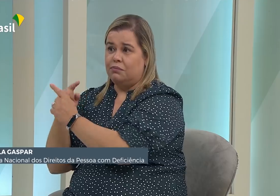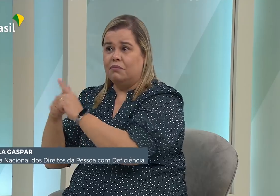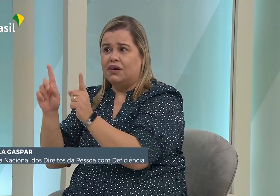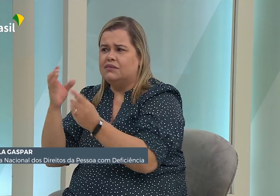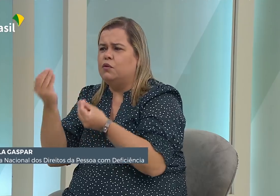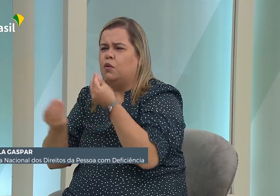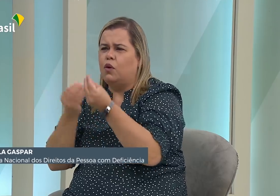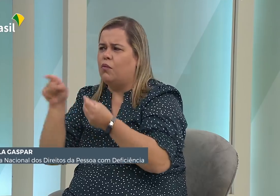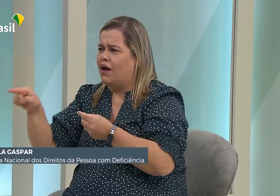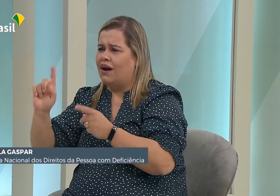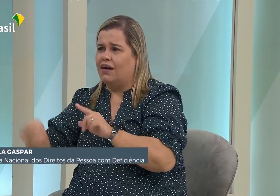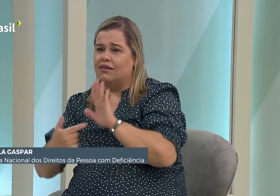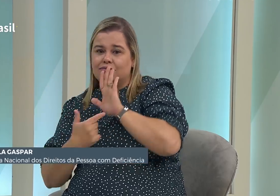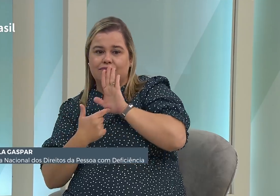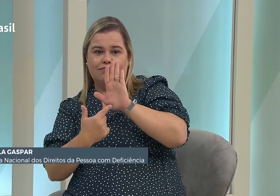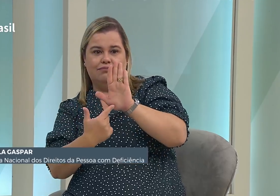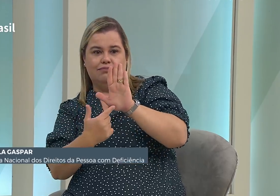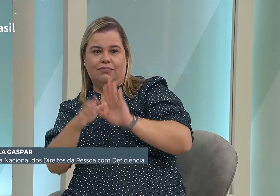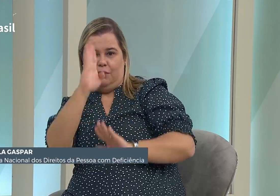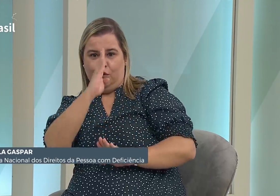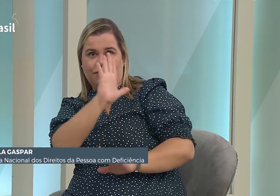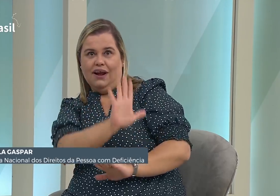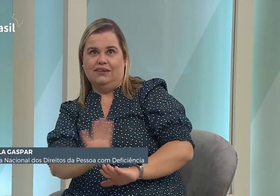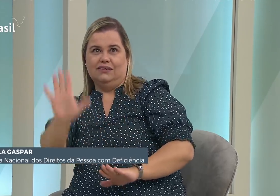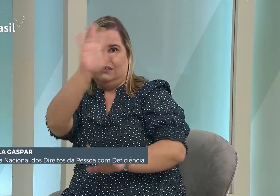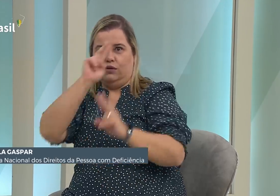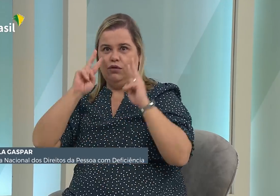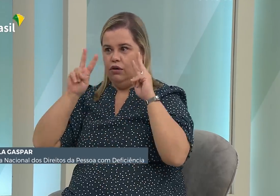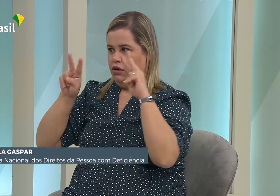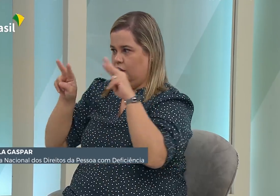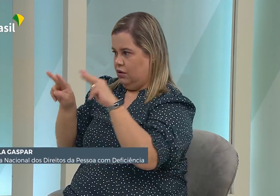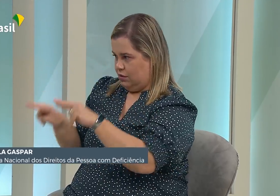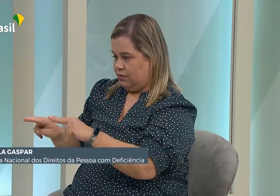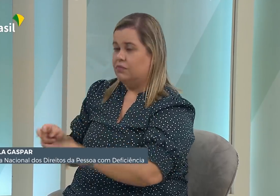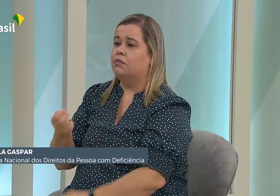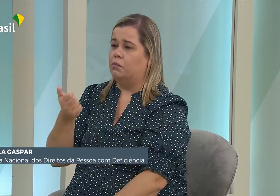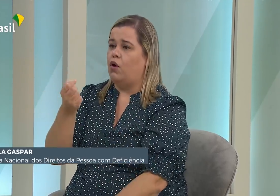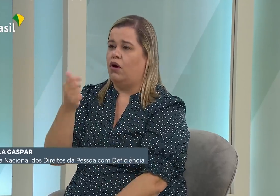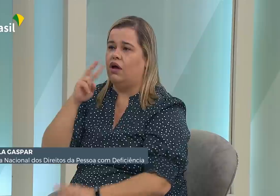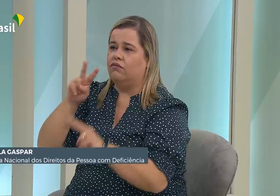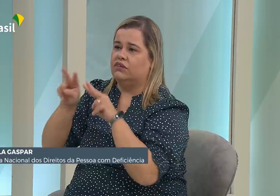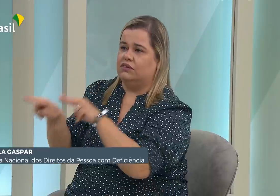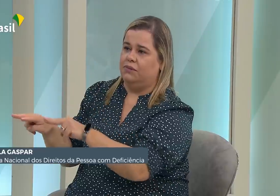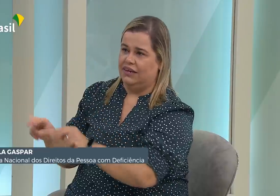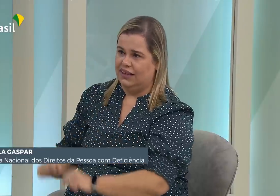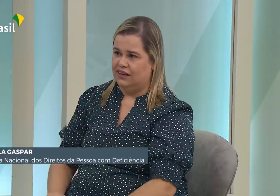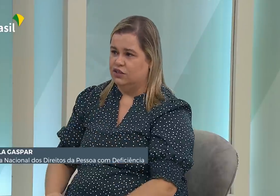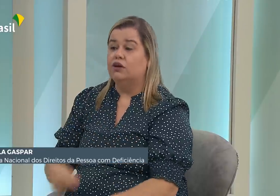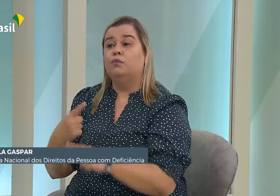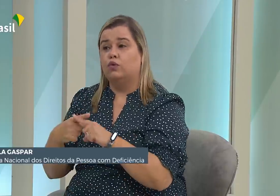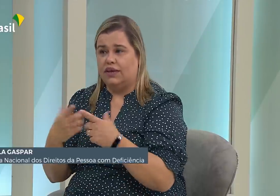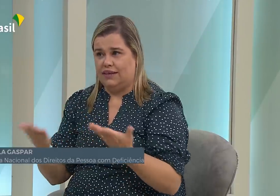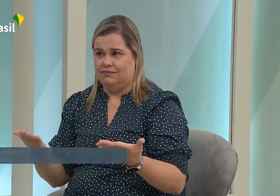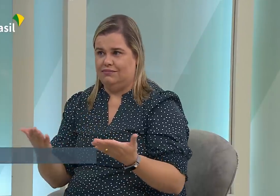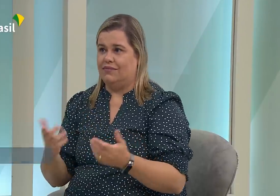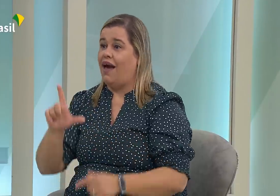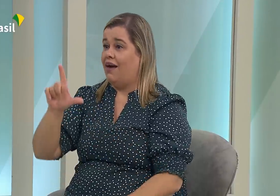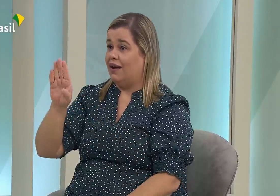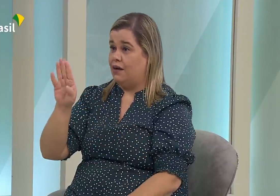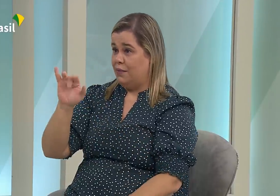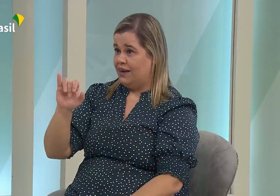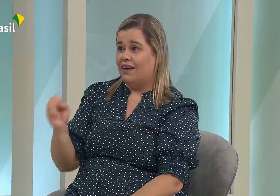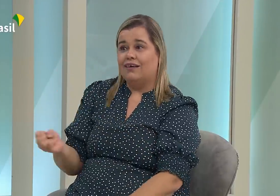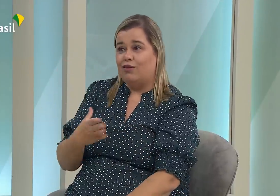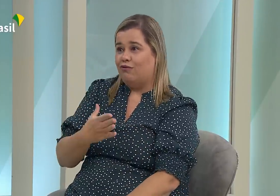tempo. E ali tem os diferentes grupos de pessoas com deficiência, certo? Em nosso país. E muitas pessoas olham 46